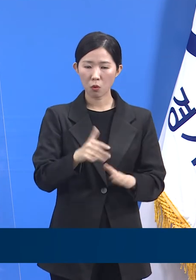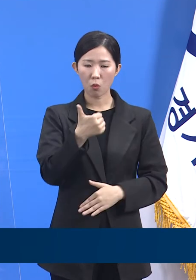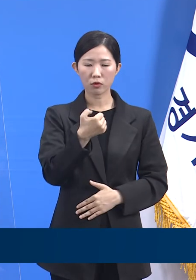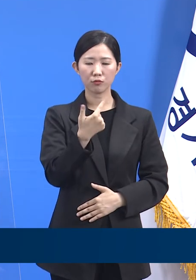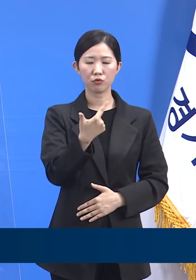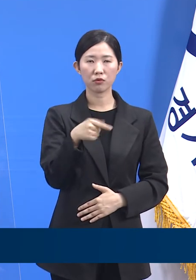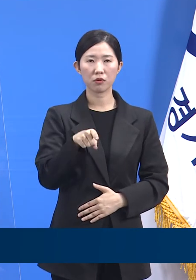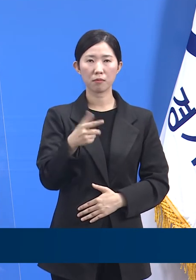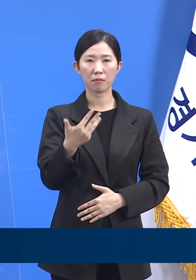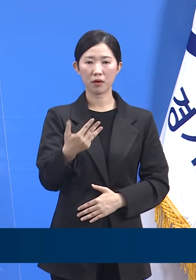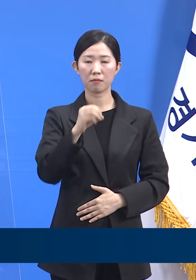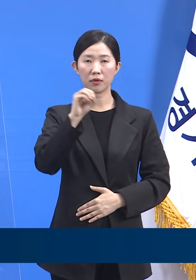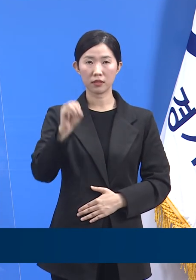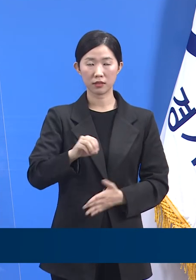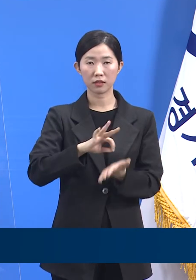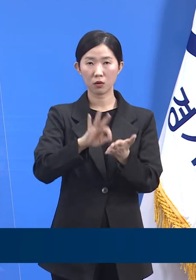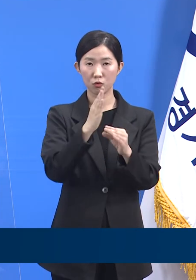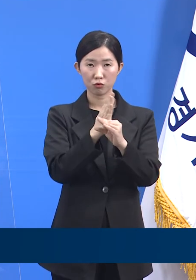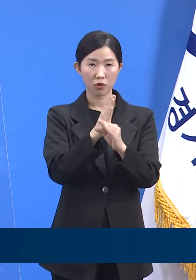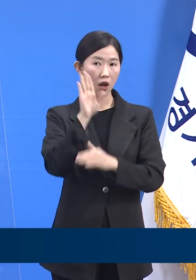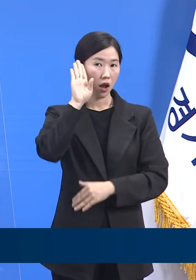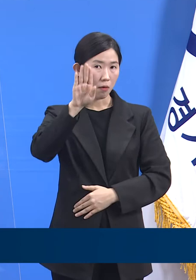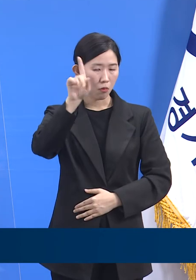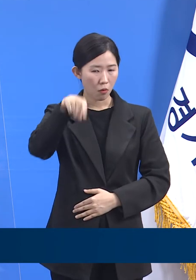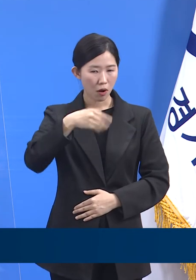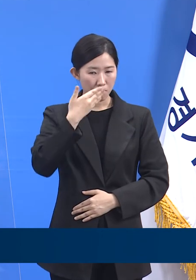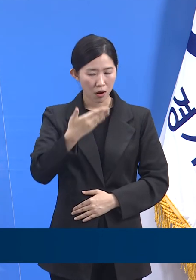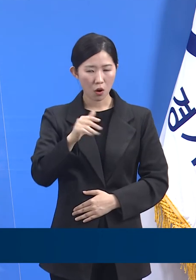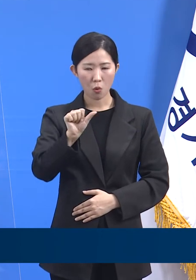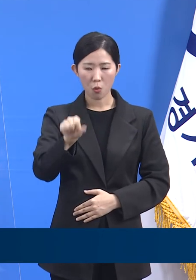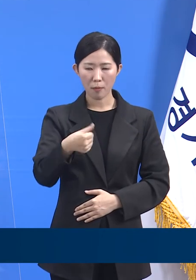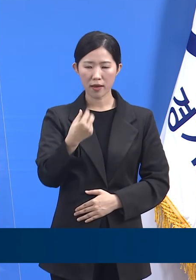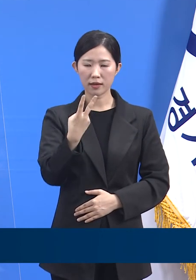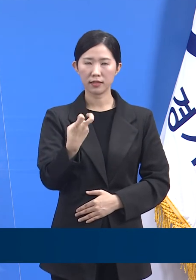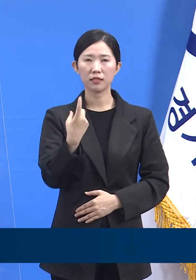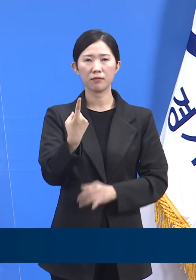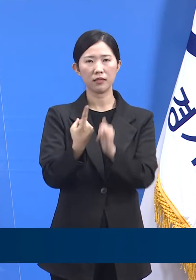보이며 잔여 수용 가능 인원은 521명입니다.